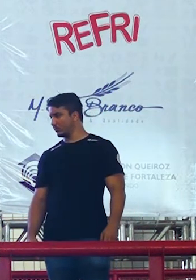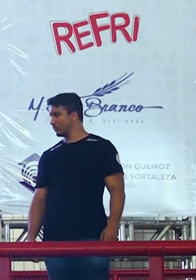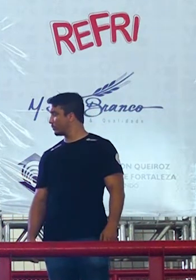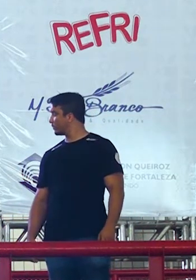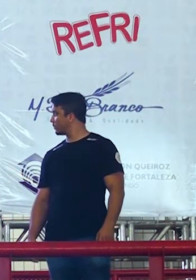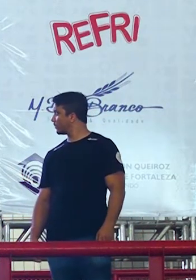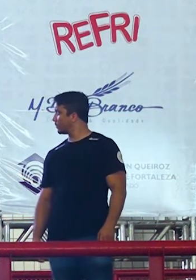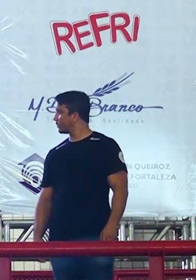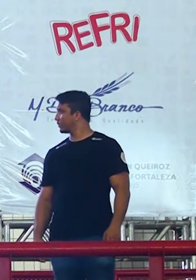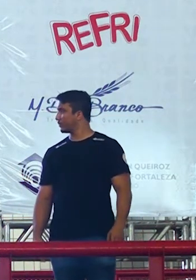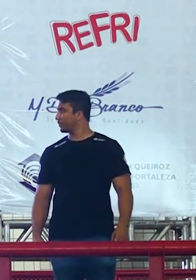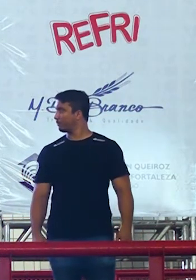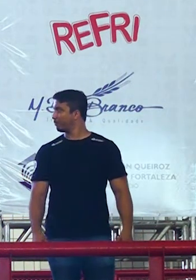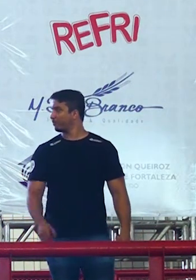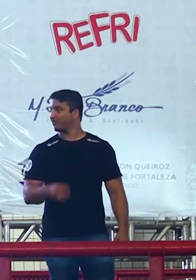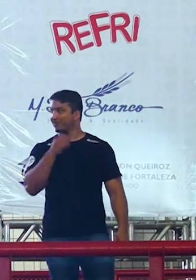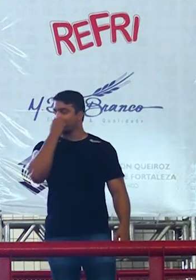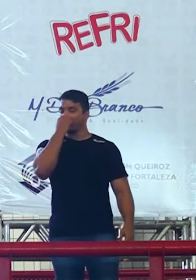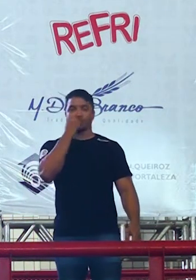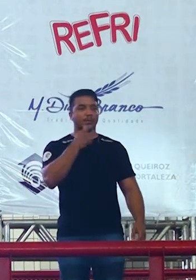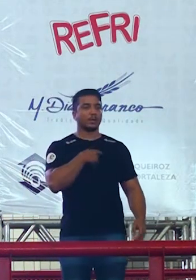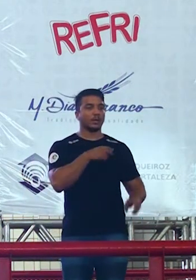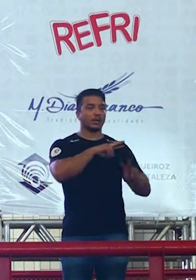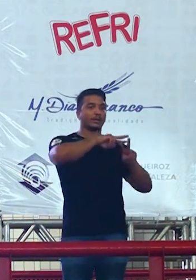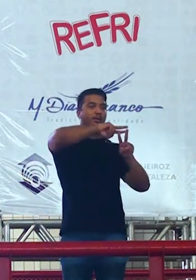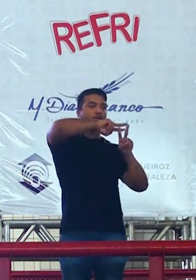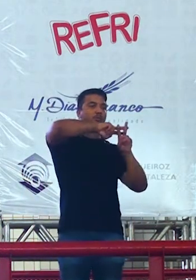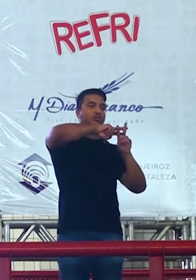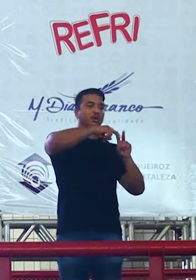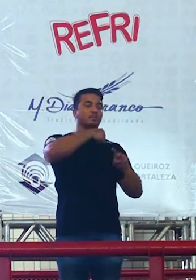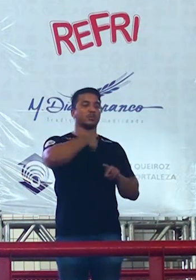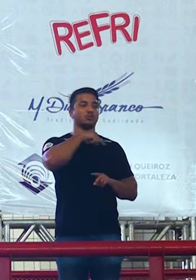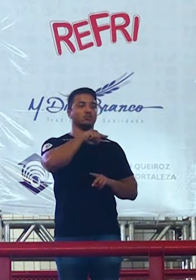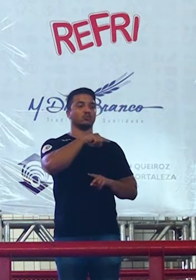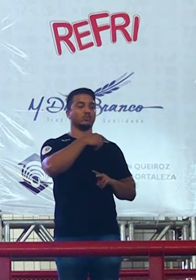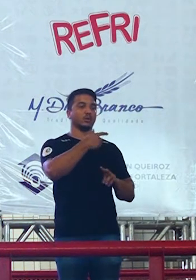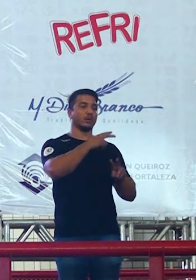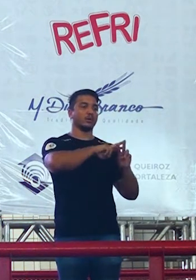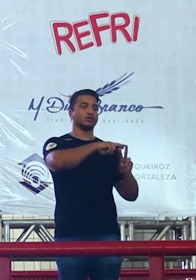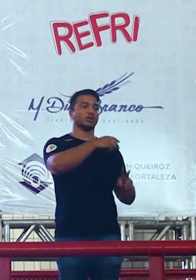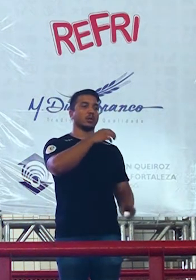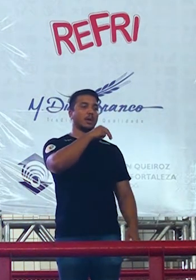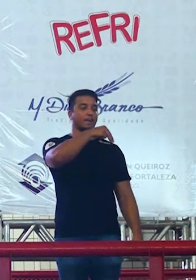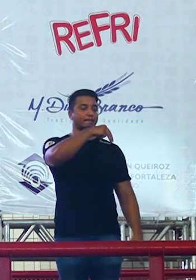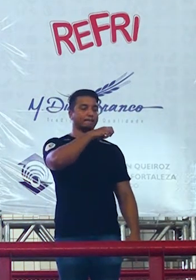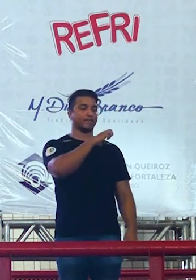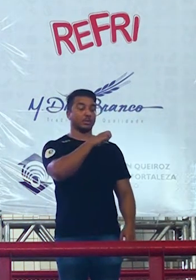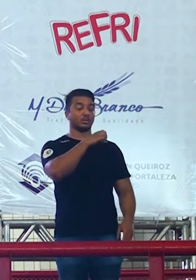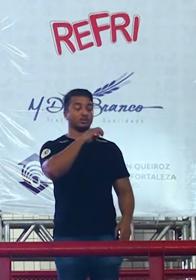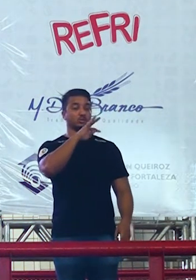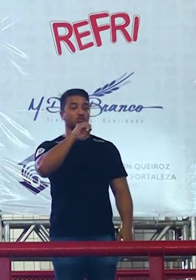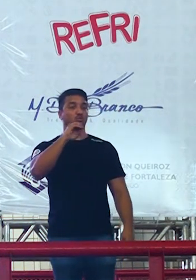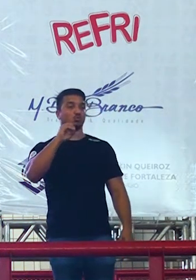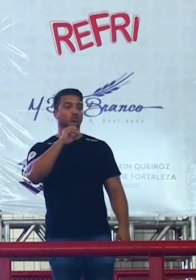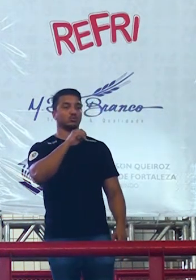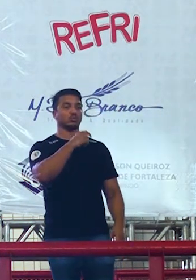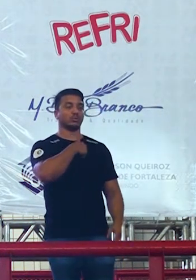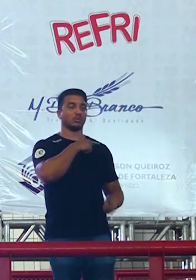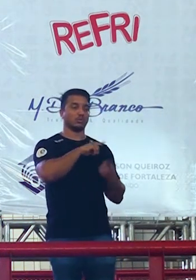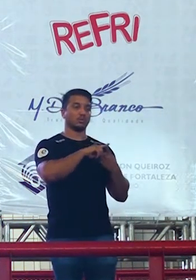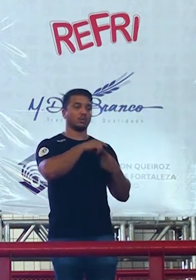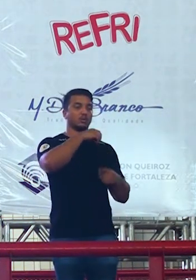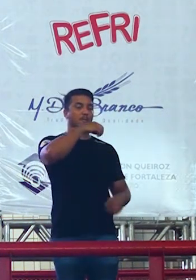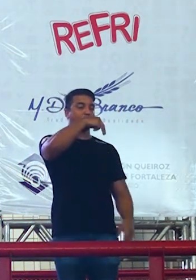hashtag me too já bem isso pessoal que discussão é essa vamos